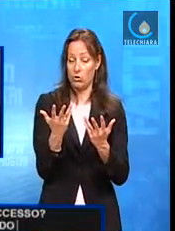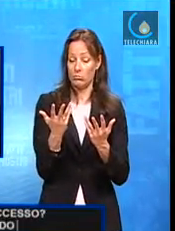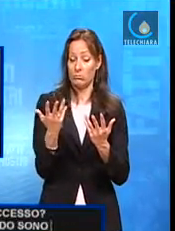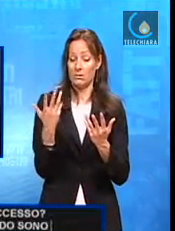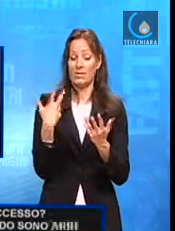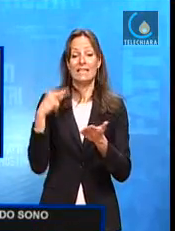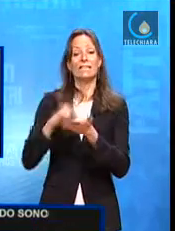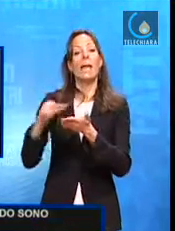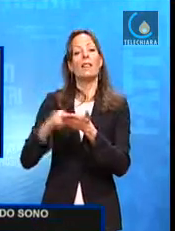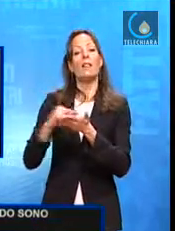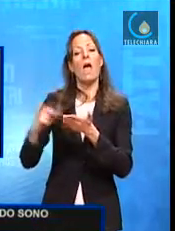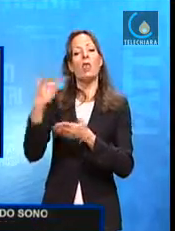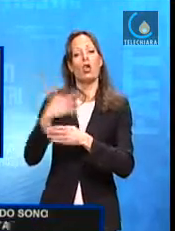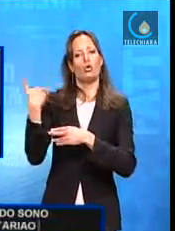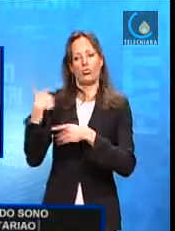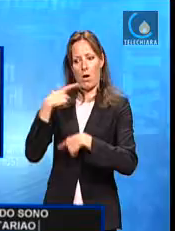segretariato sociale,